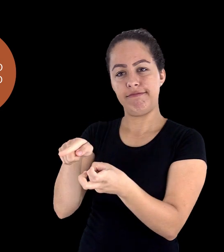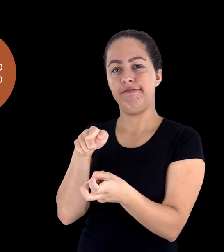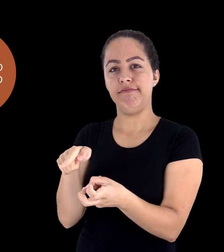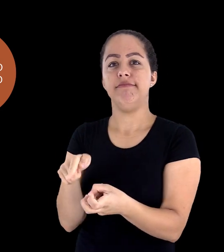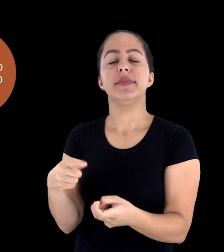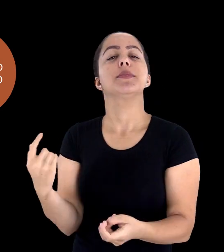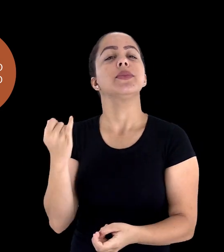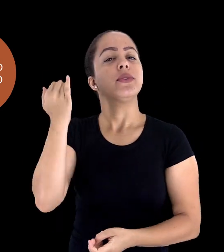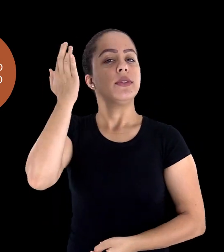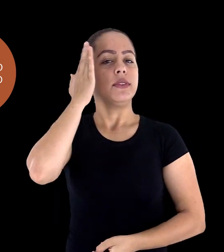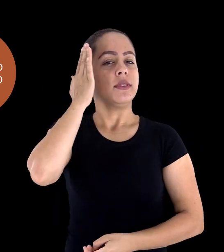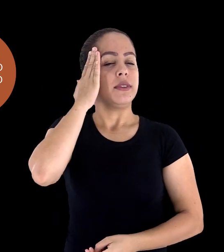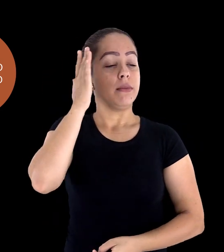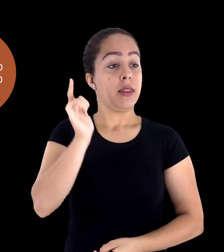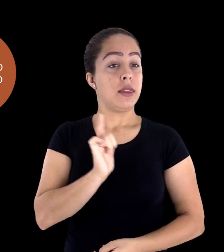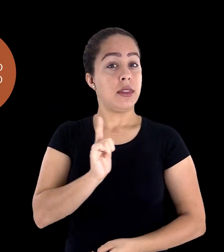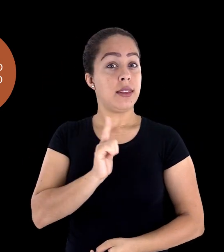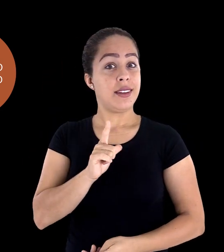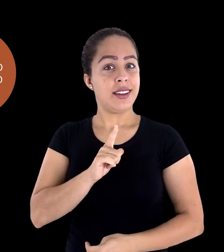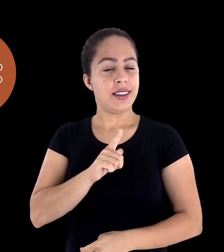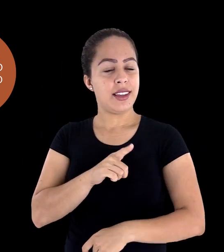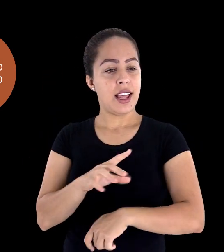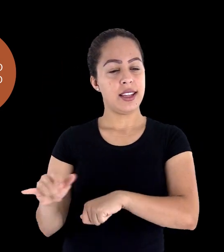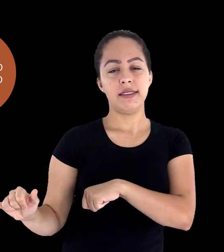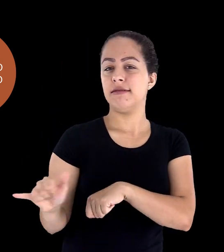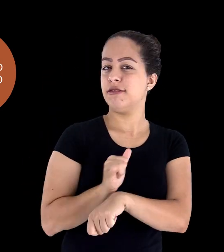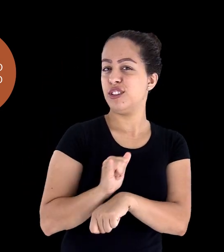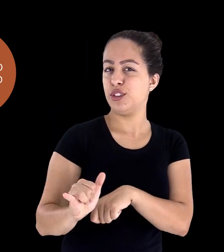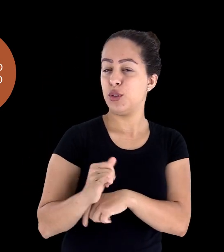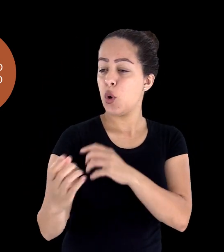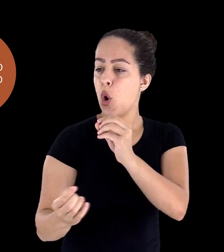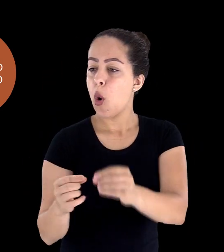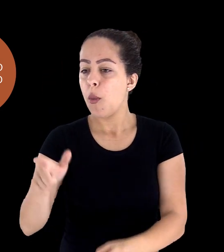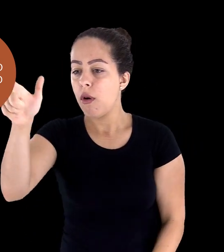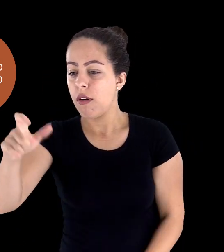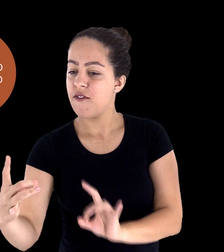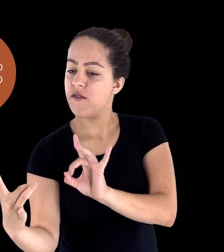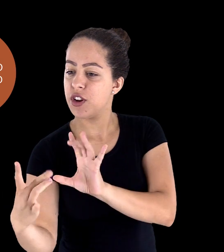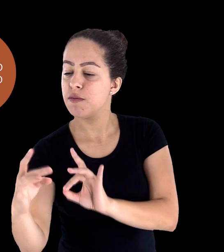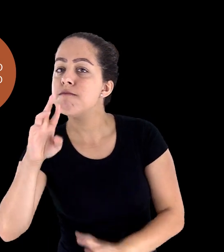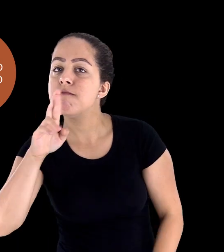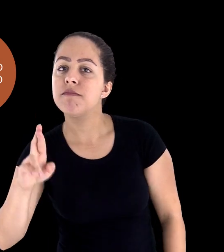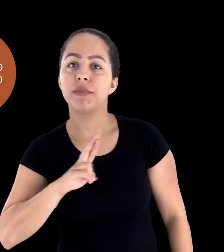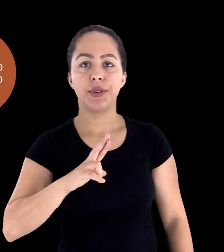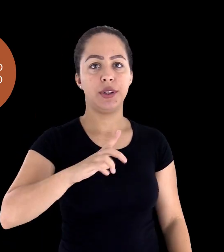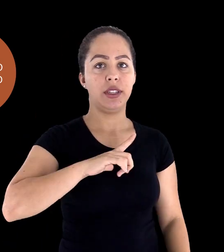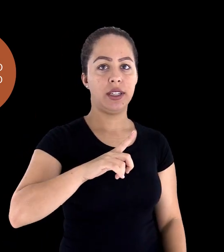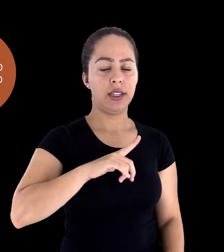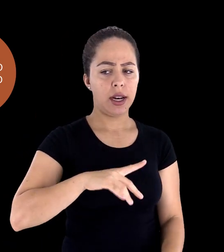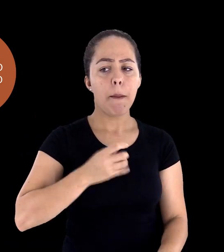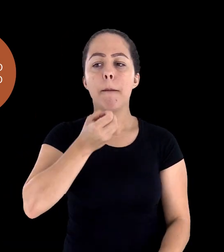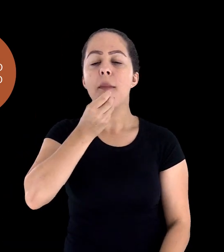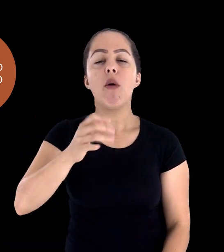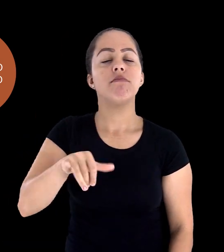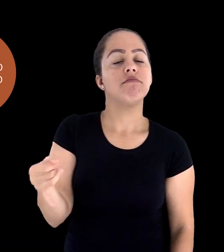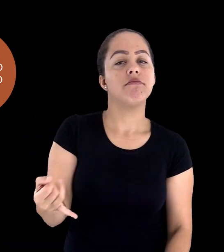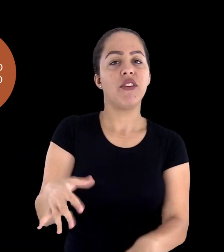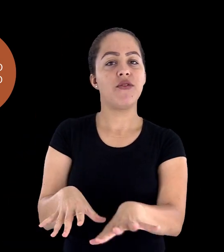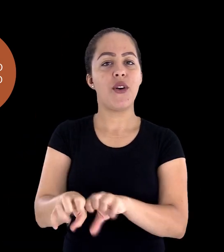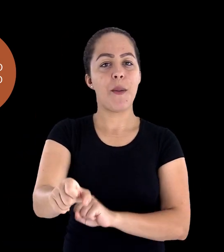precisa saber utilizar técnicas de feedback formativo. Nossa, técnicas, que palavra mais tecnicista, mas é